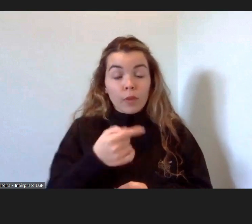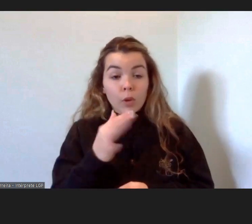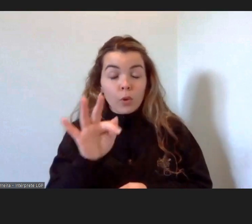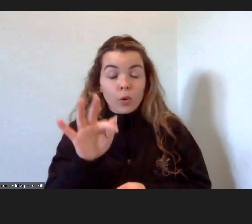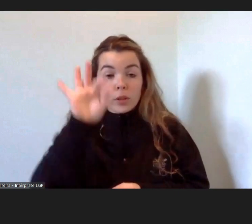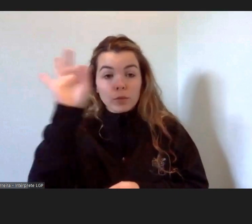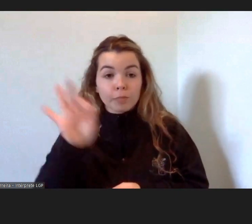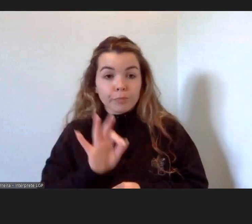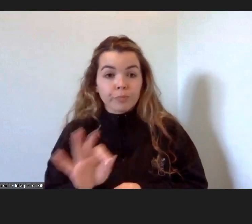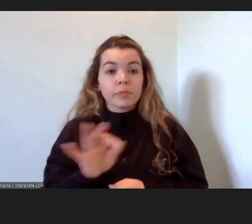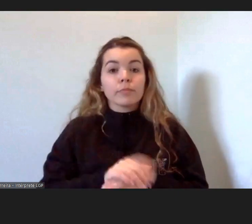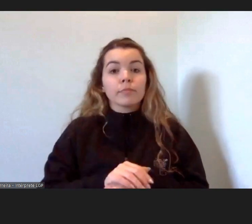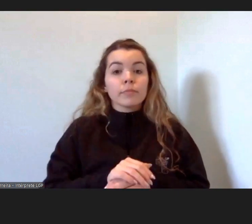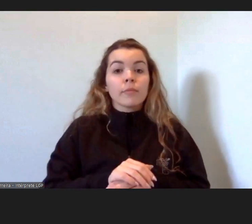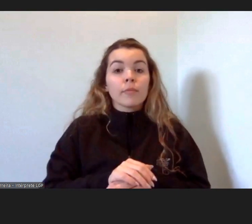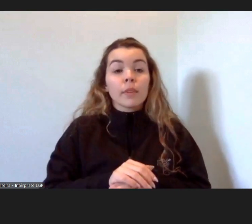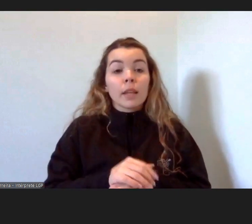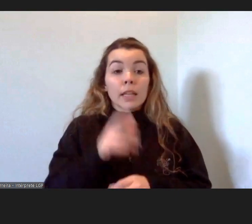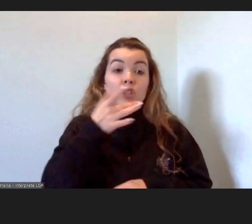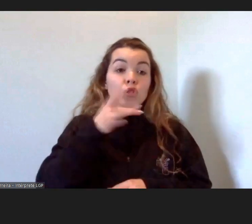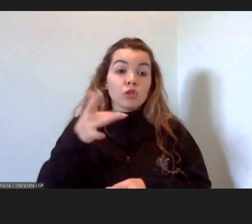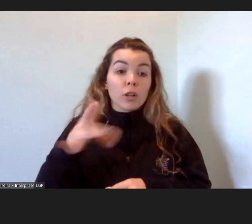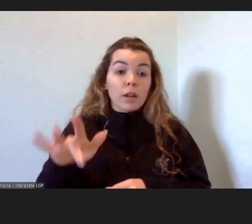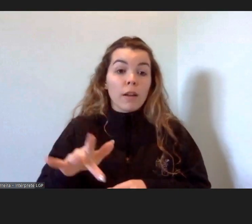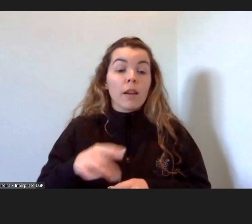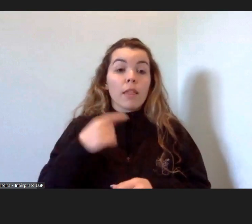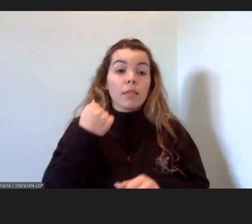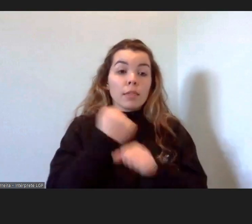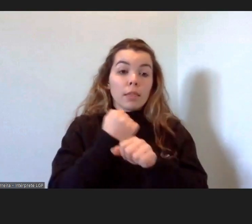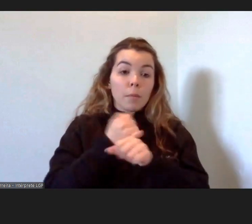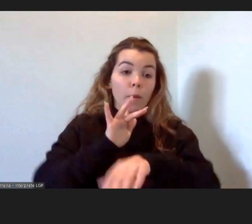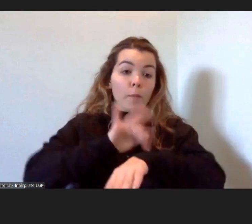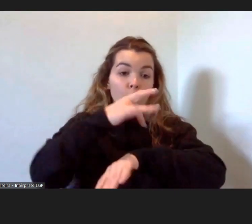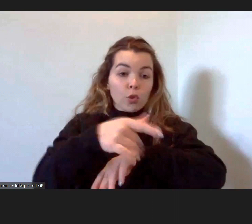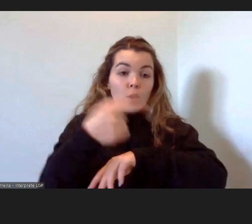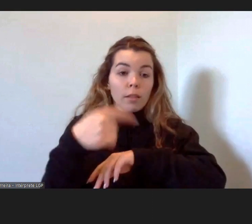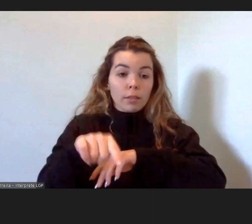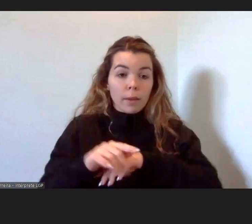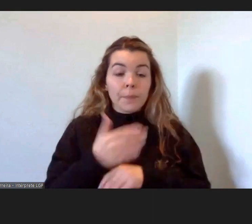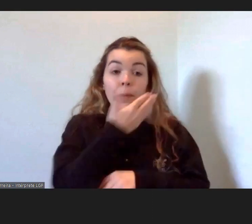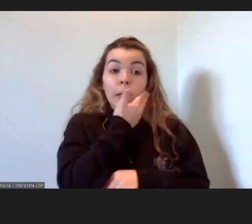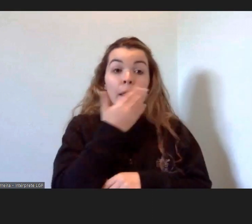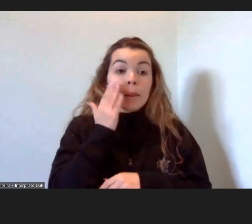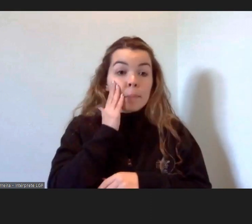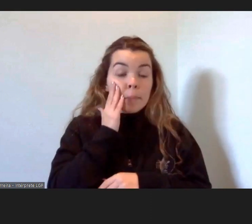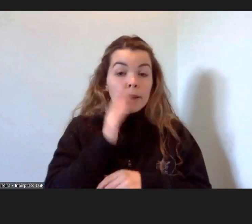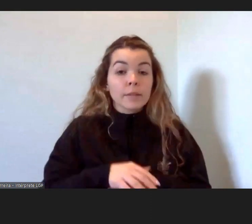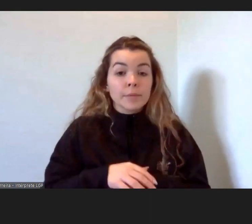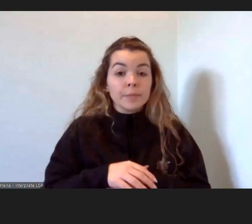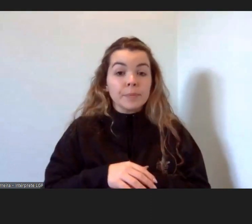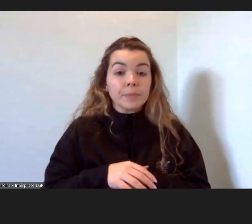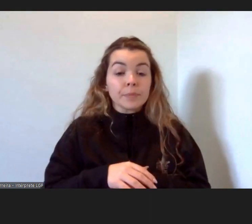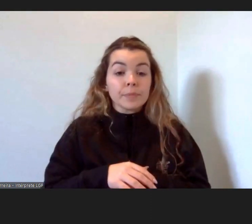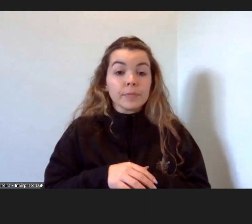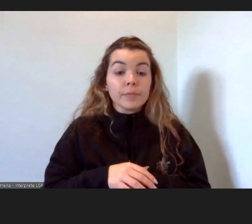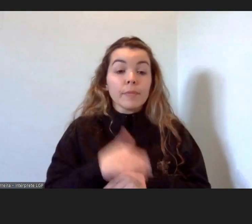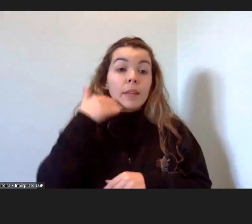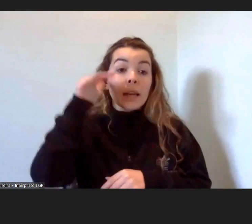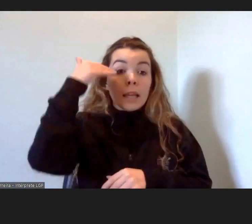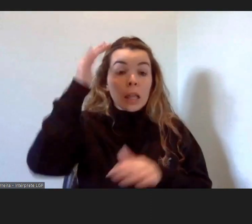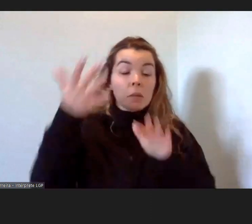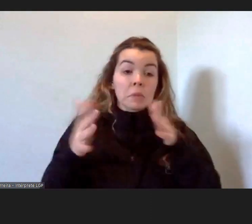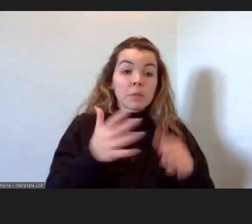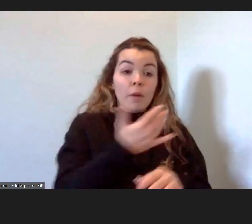estrangeiros encontram-se a desenvolver uma atividade profissional. E depende, e a faixa etária é entre